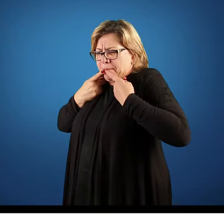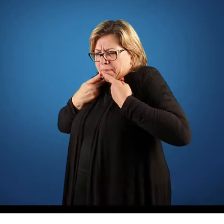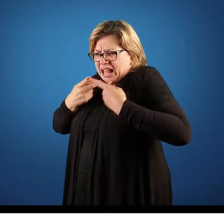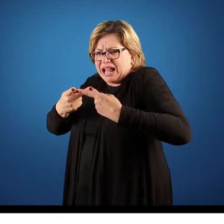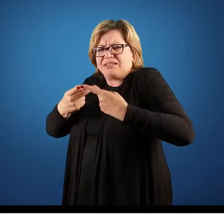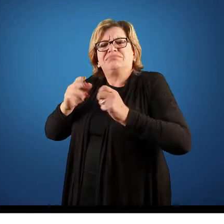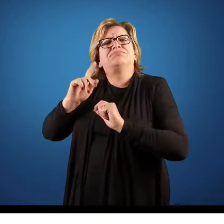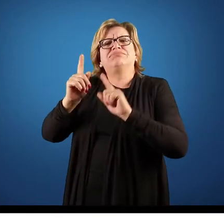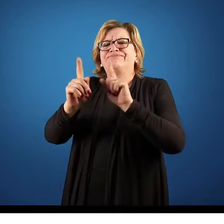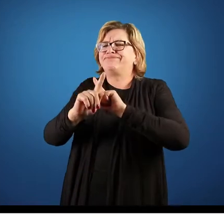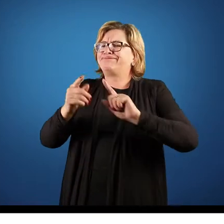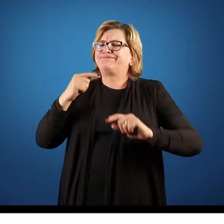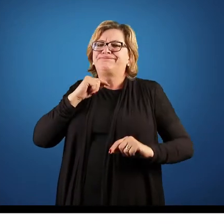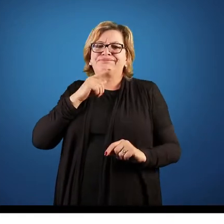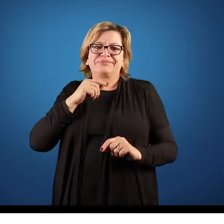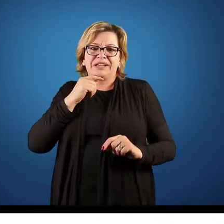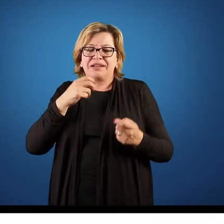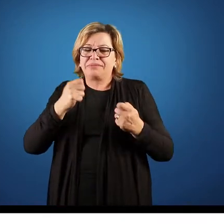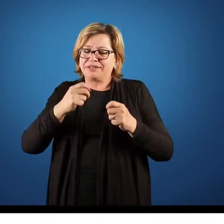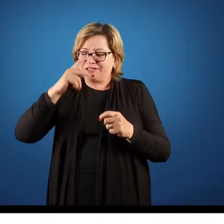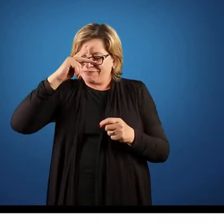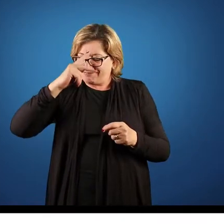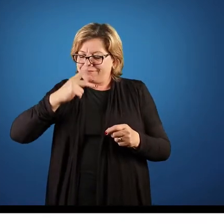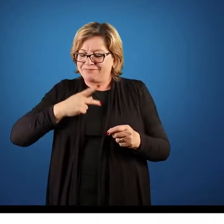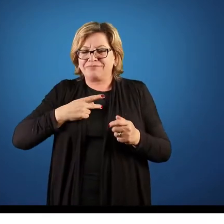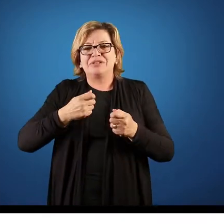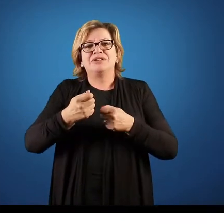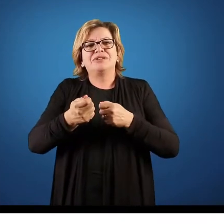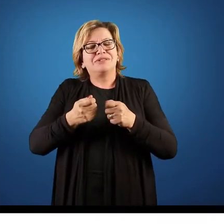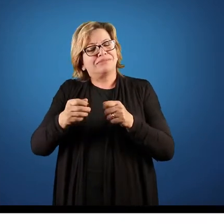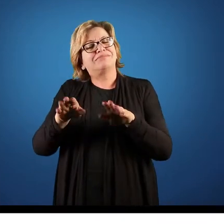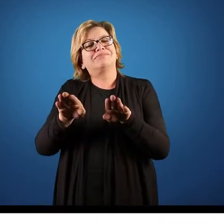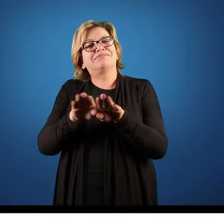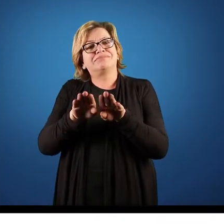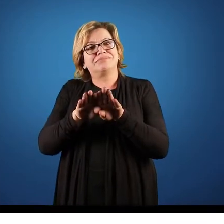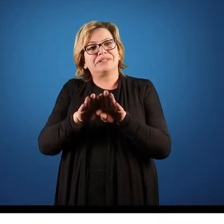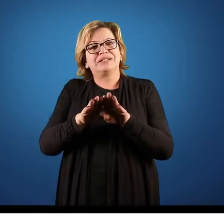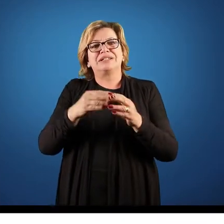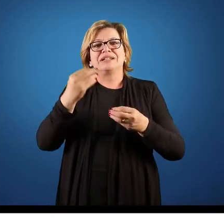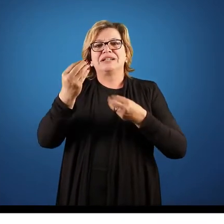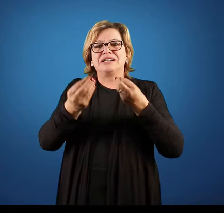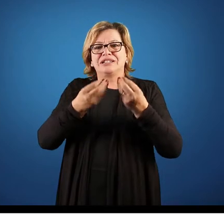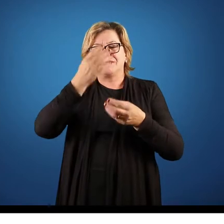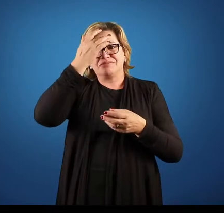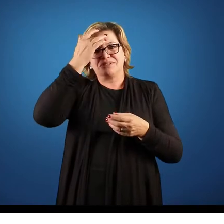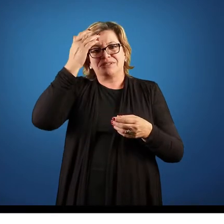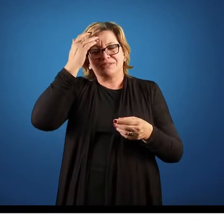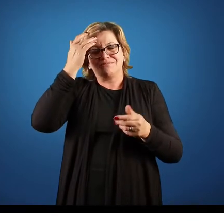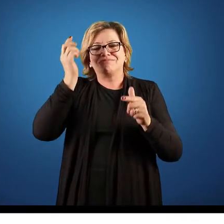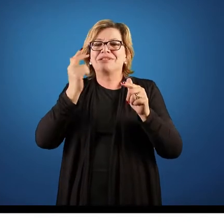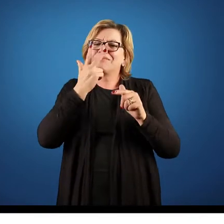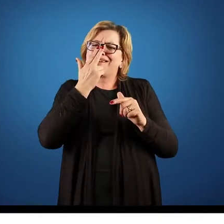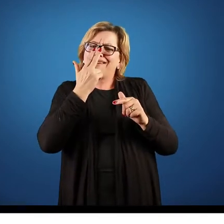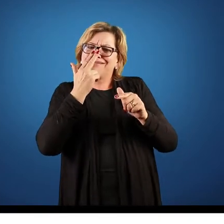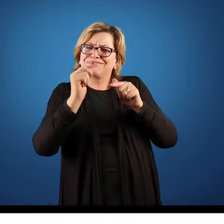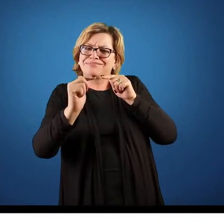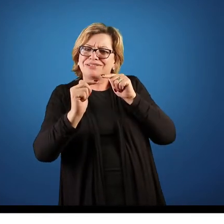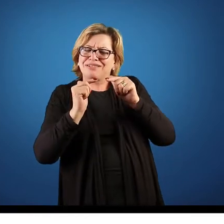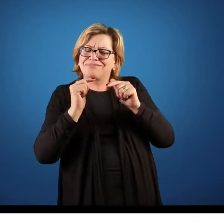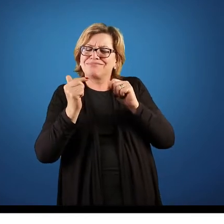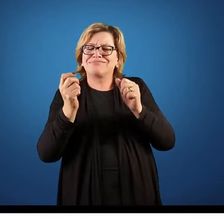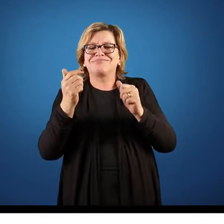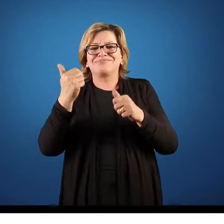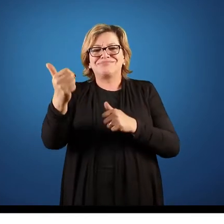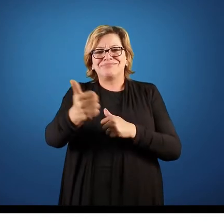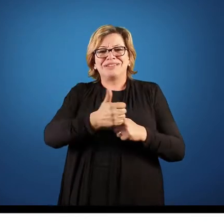desse autocontrole para que as coisas aconteçam, né. Outra questão muito importante é que as pessoas, elas trabalham melhor quando elas estão em sociedade.